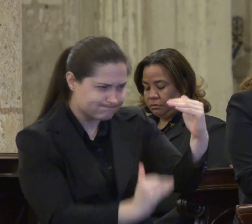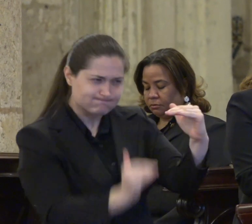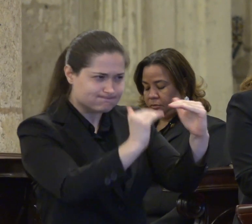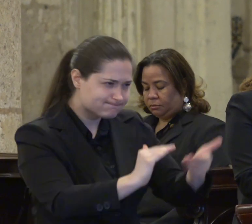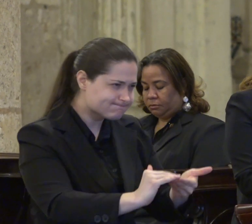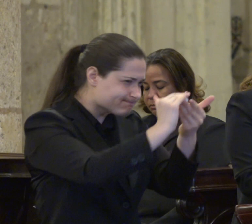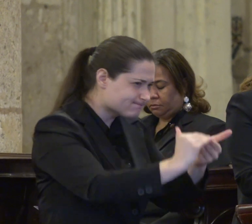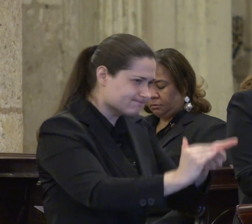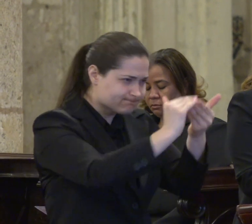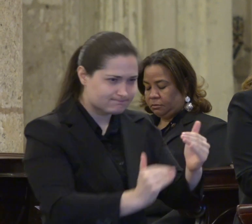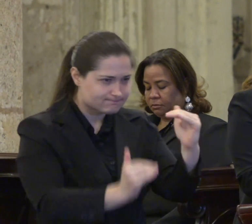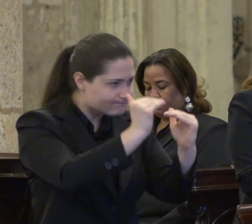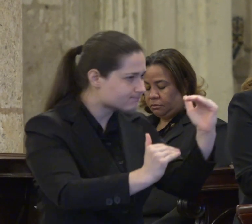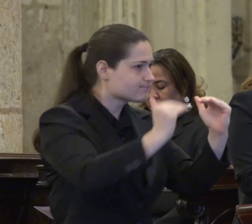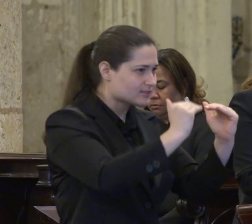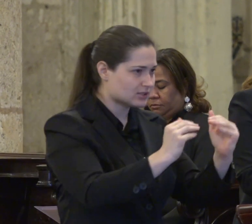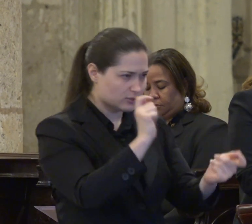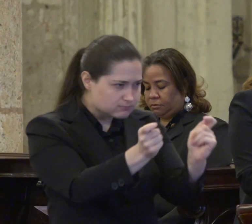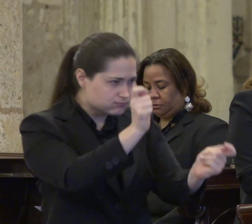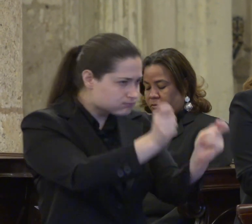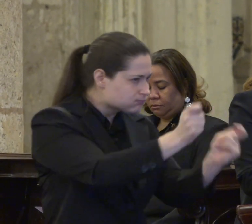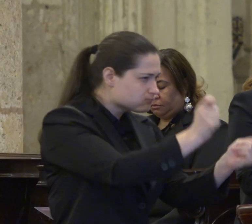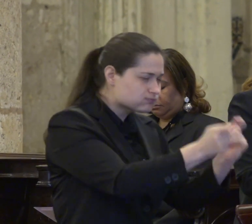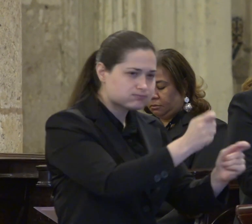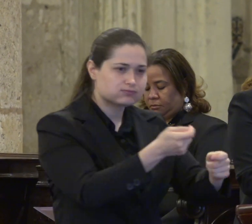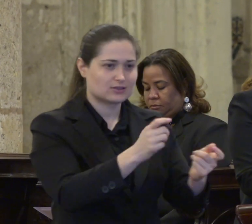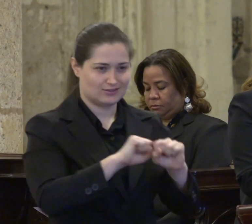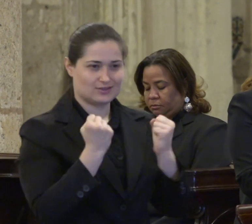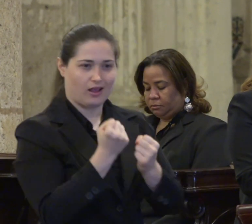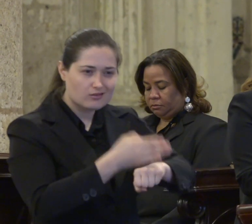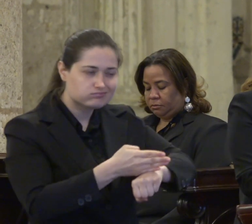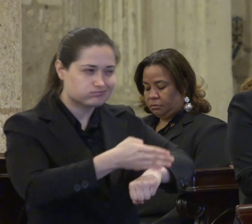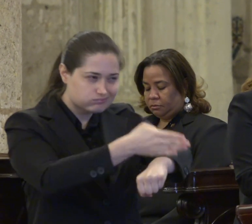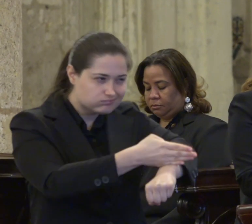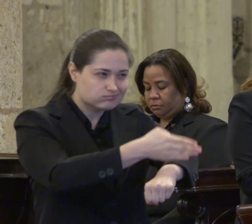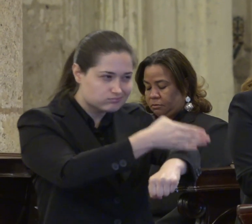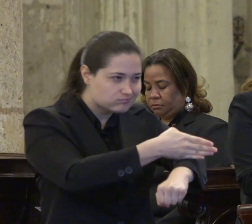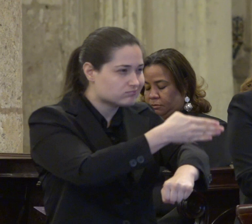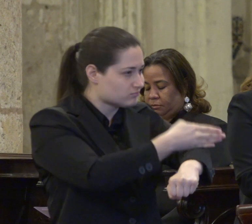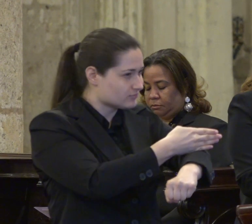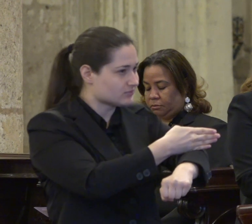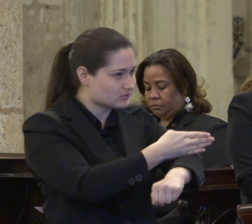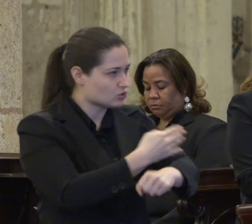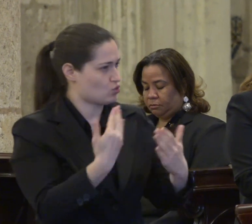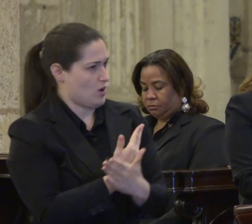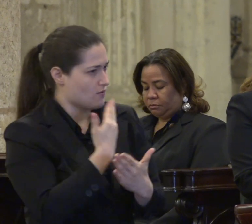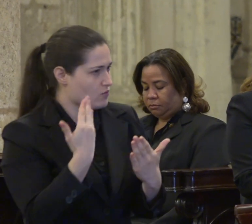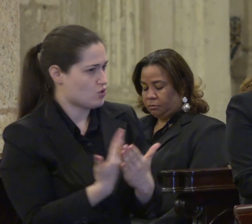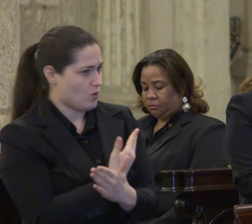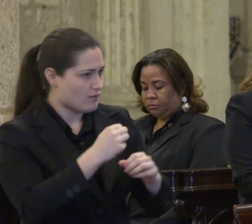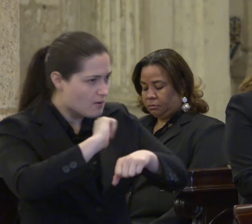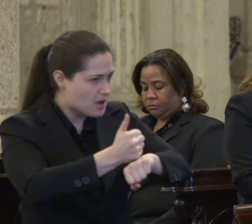producir los cambios culturales necesarios y contribuir a construir nuevos modelos de